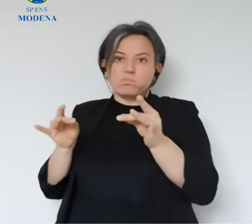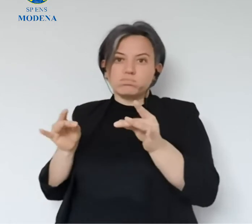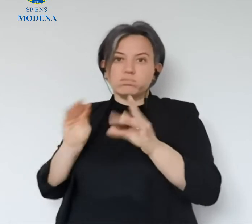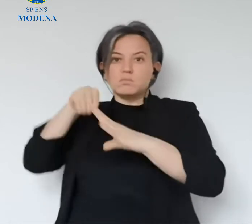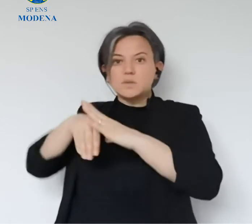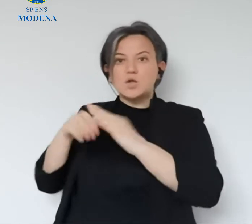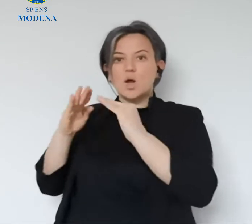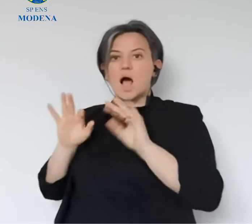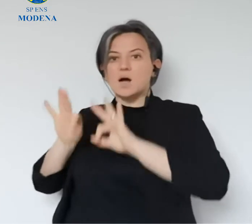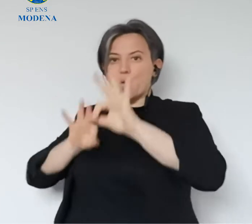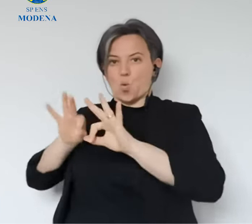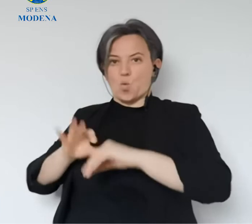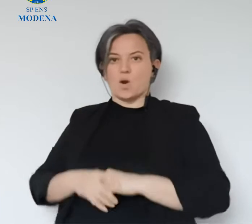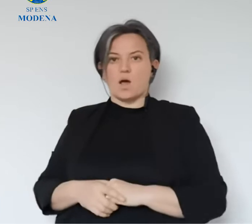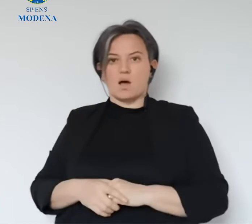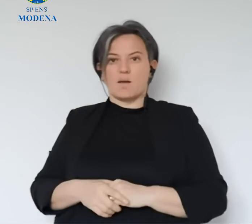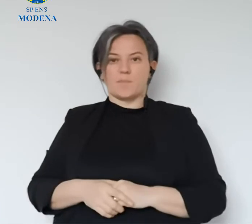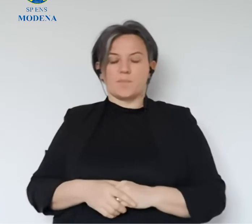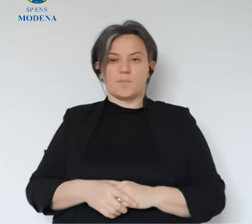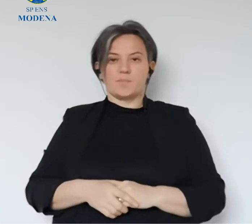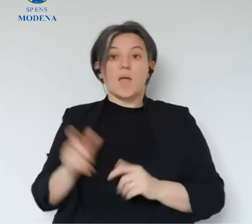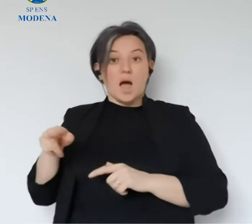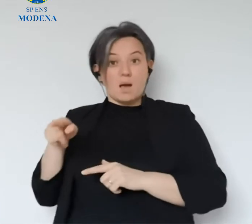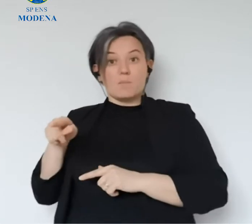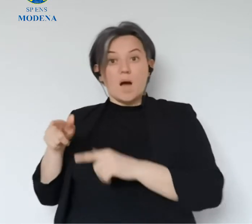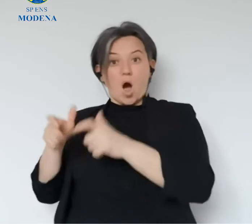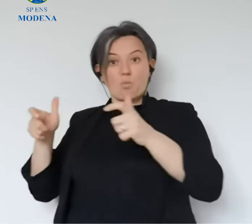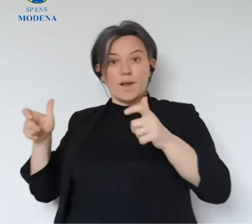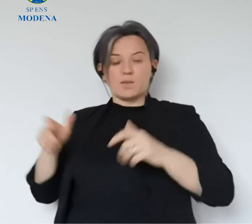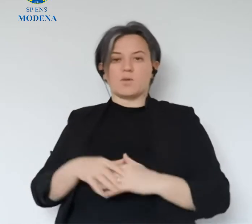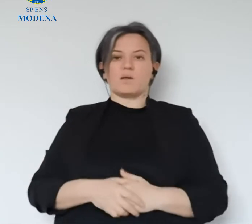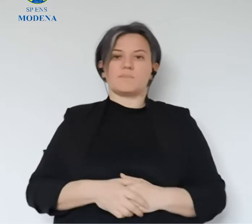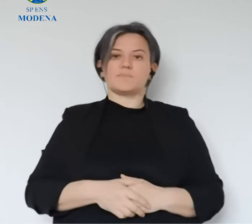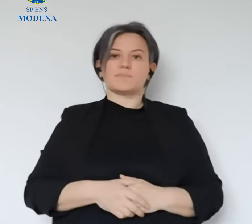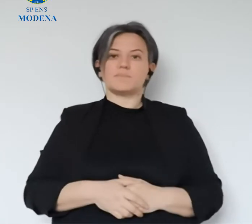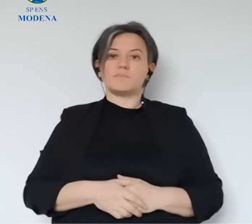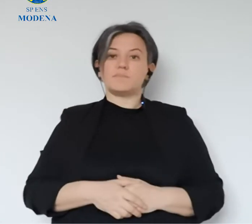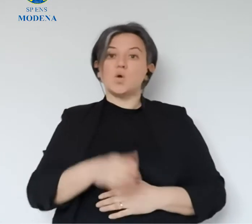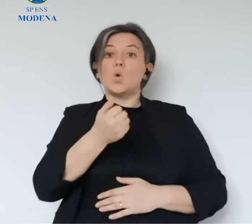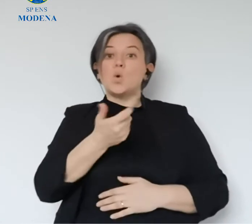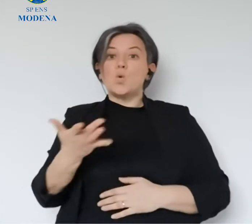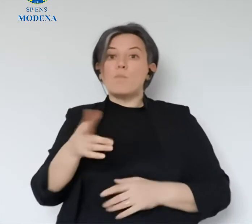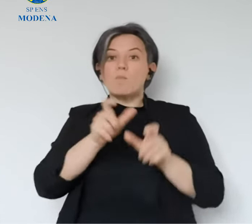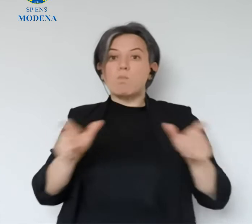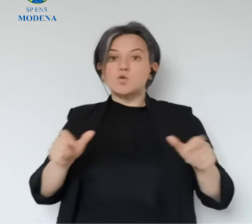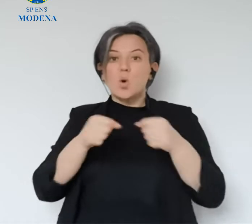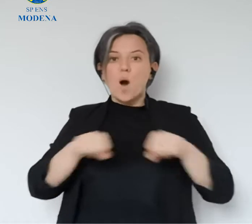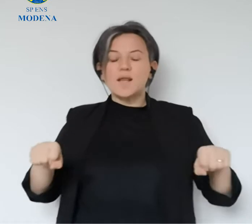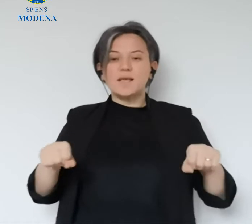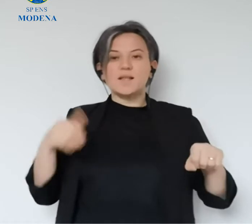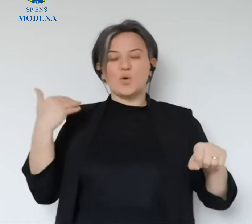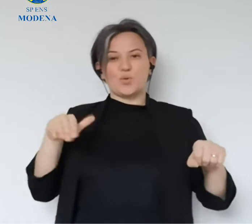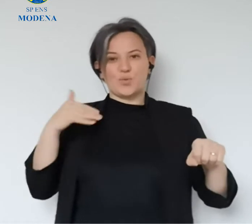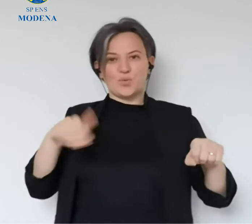sempre, anche in virtù del fatto che sempre più situazioni vengono gestite direttamente a domicilio. Oggi è un bel dato anche quello